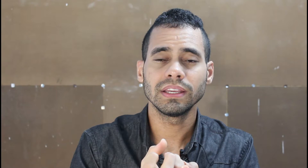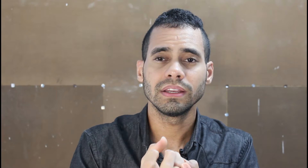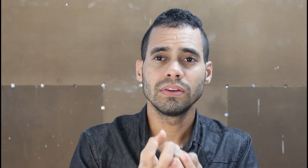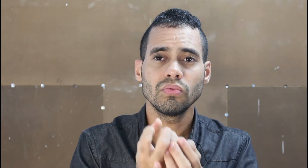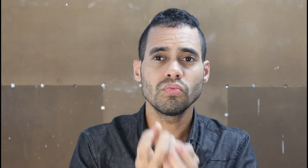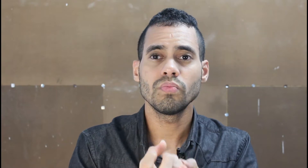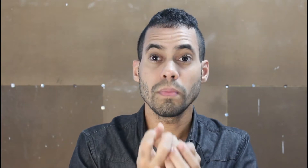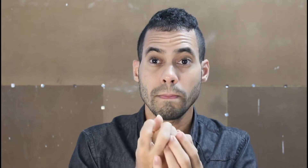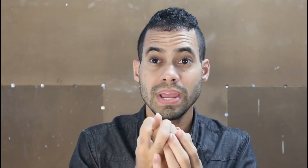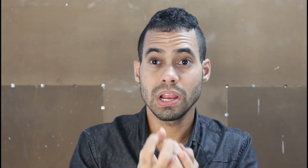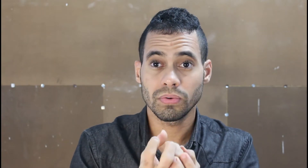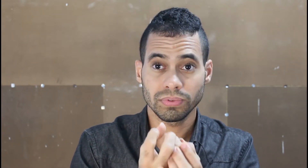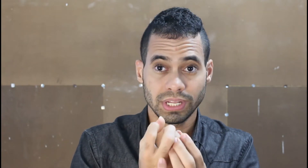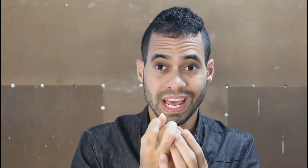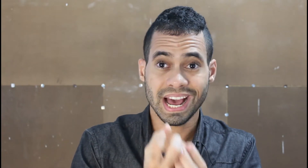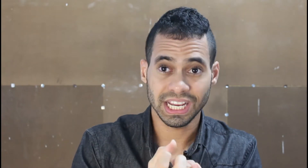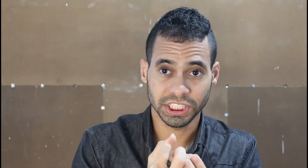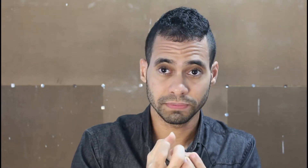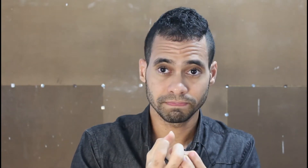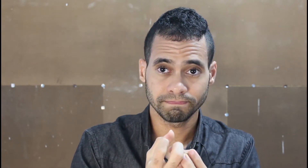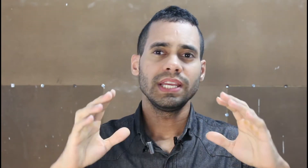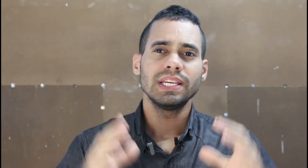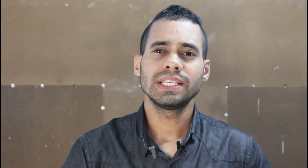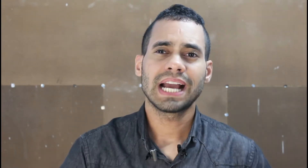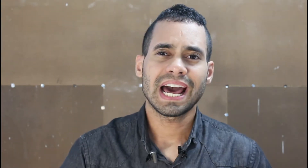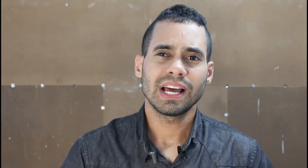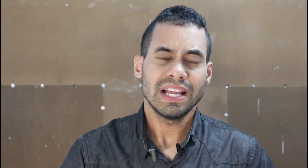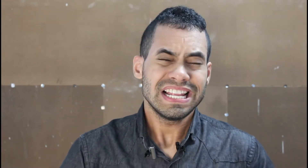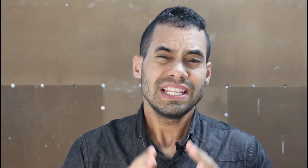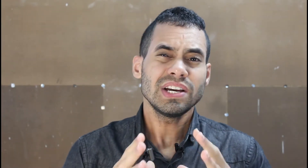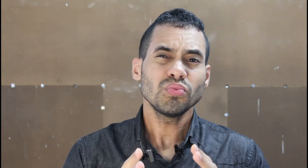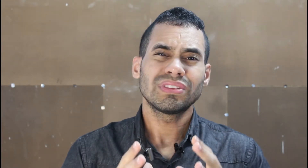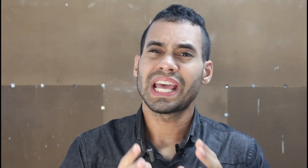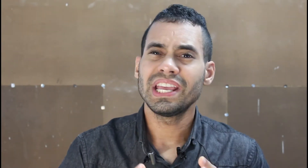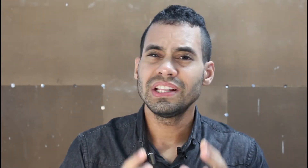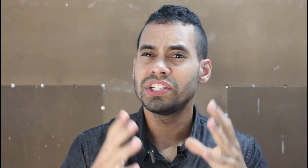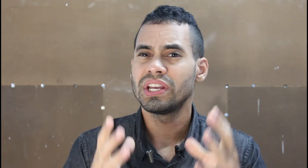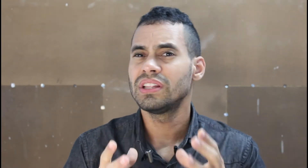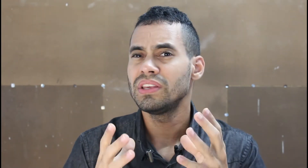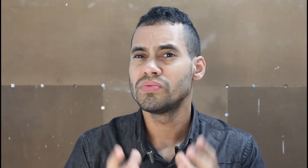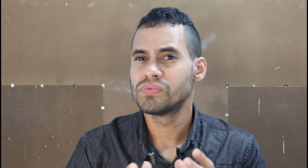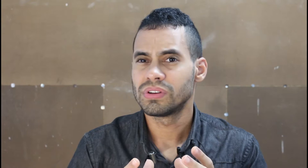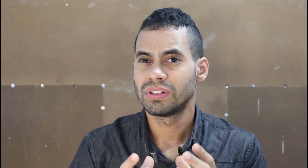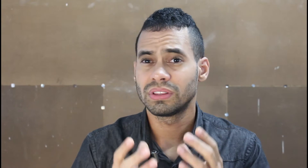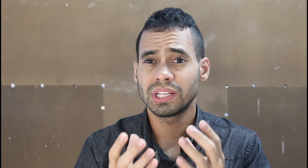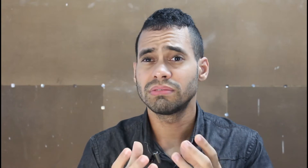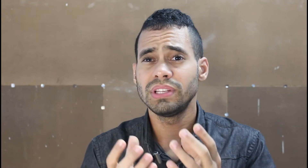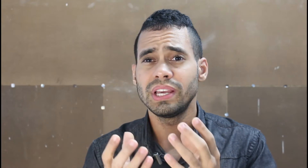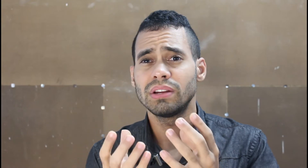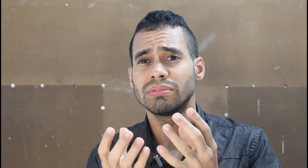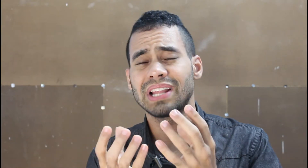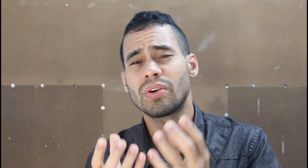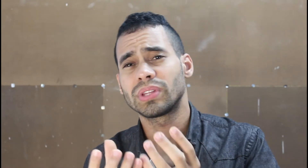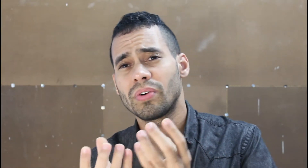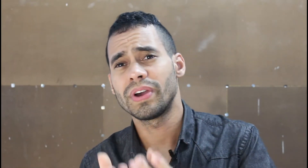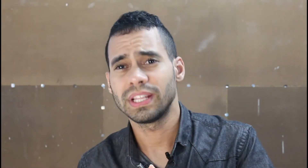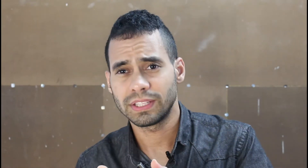1 bilhão de reais. E esse cara não tem de jeito nenhum tanto dinheiro na conta corrente.